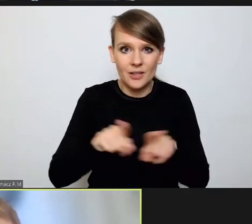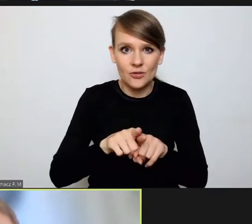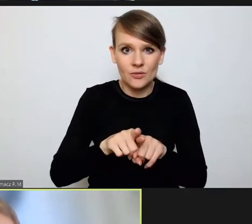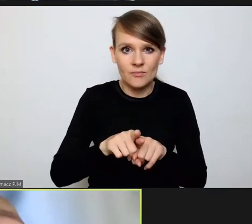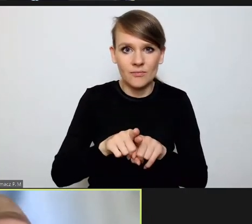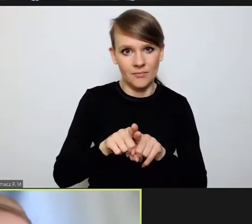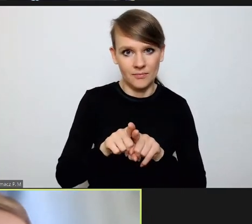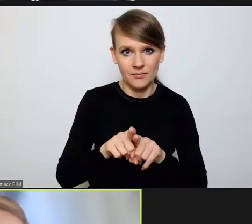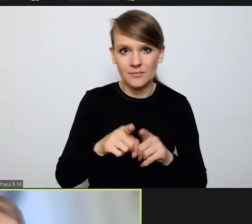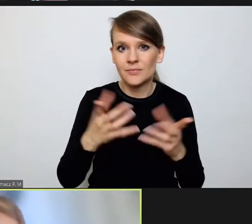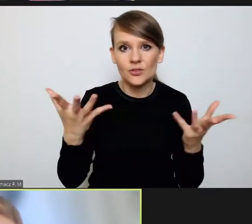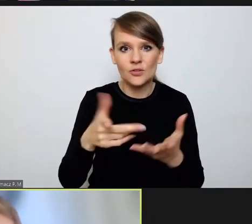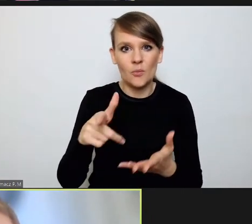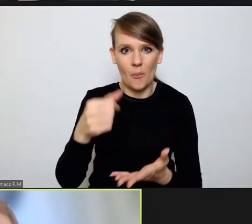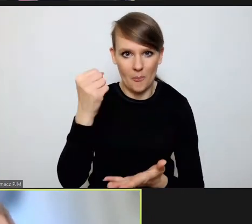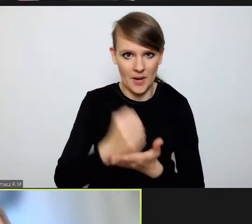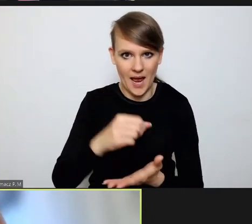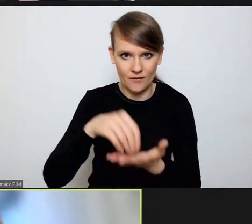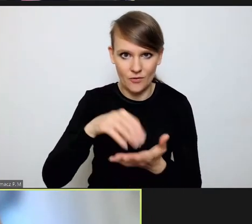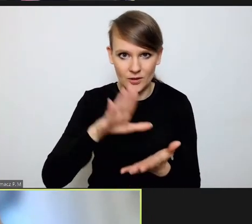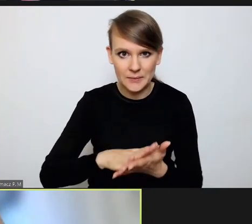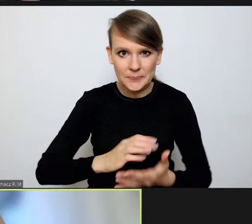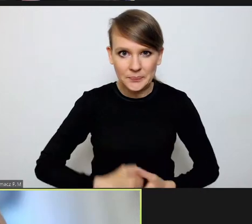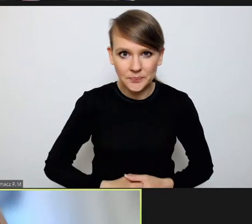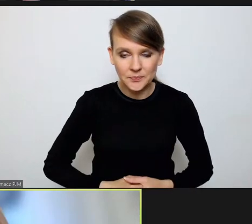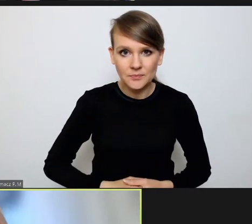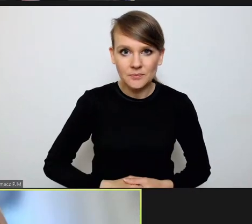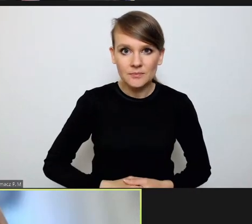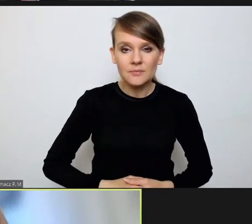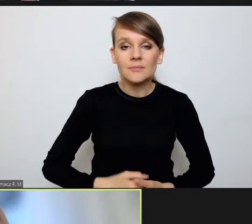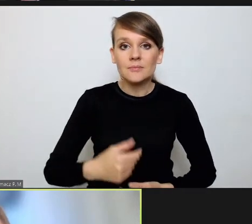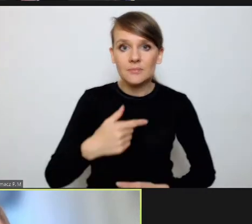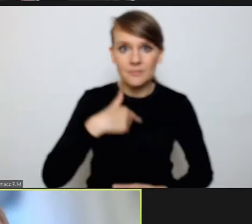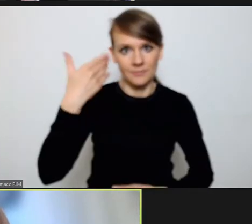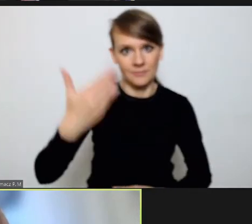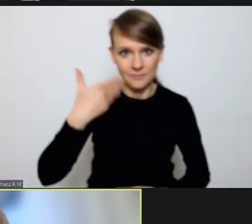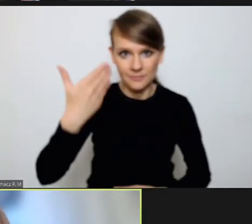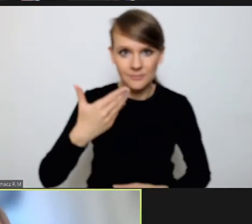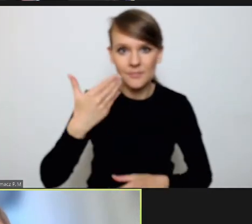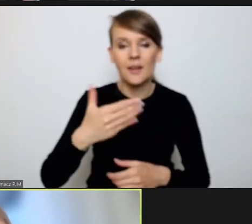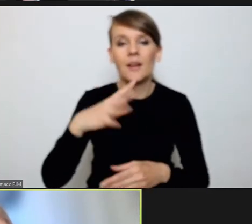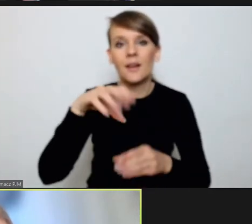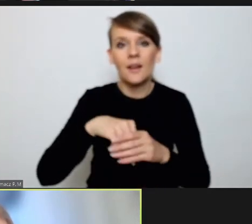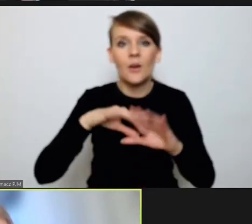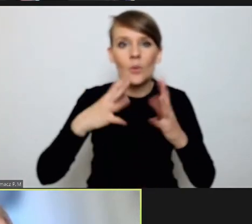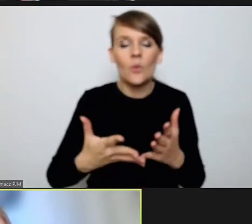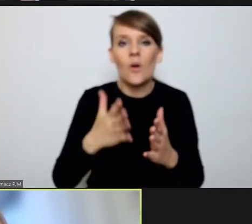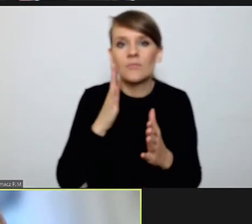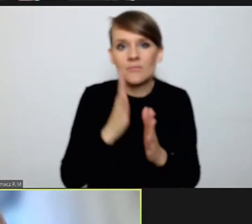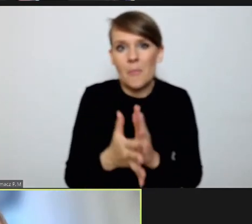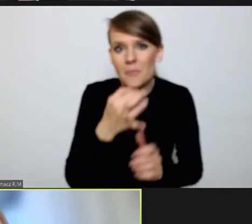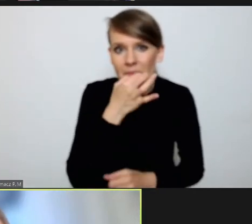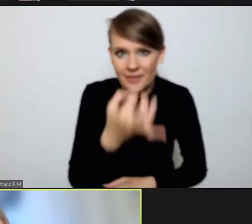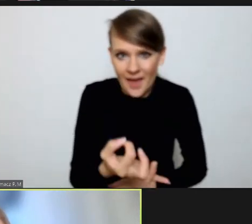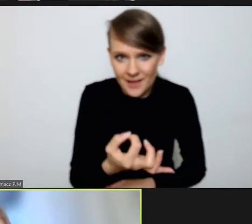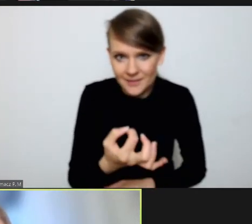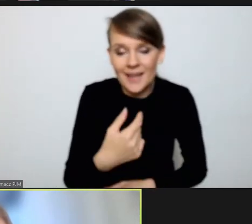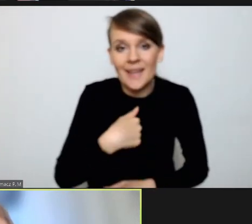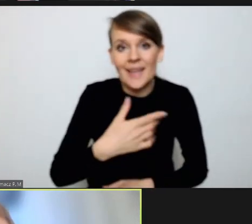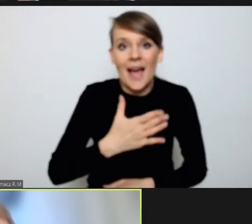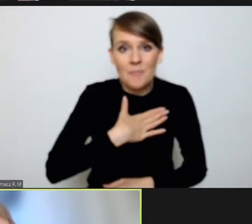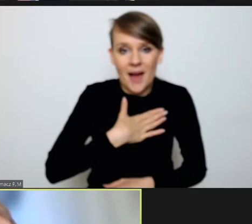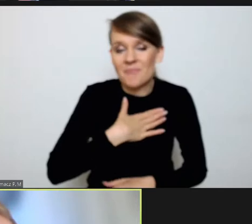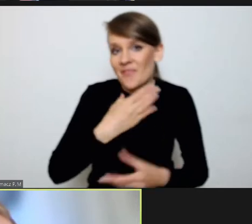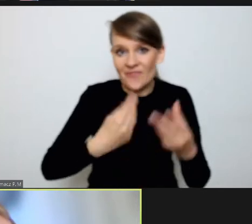ścieżce legislacyjnej. Czyli moje wystąpienie, panie rzeczniku, sprowadza się do bardzo konkretnego pytania. Ja mam tych pytań oczywiście